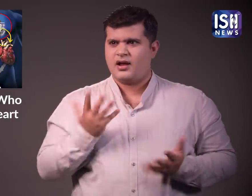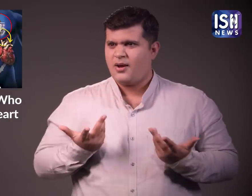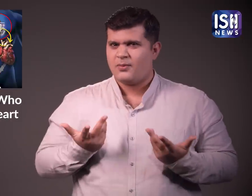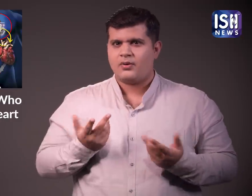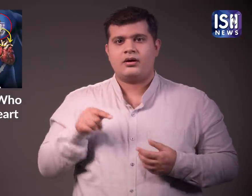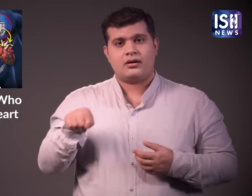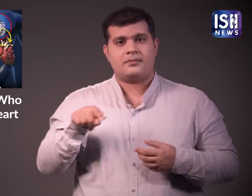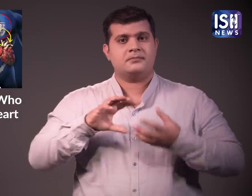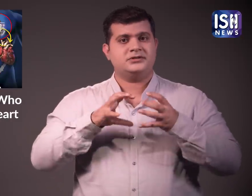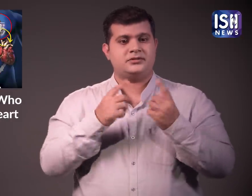फ्लेट लाइन थी